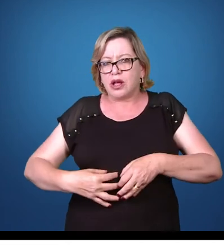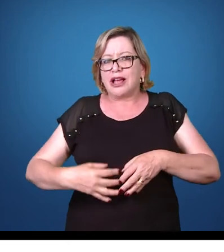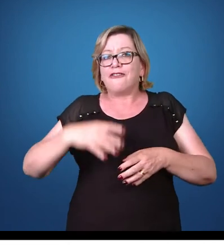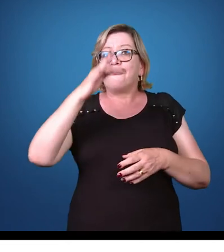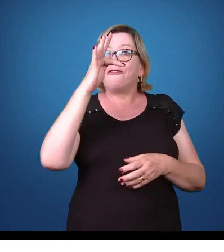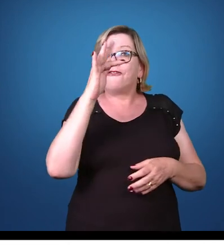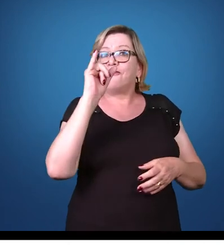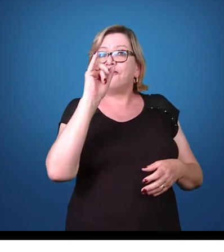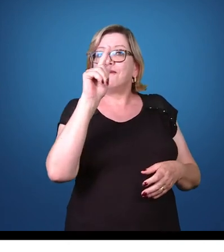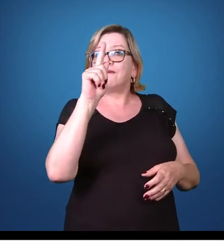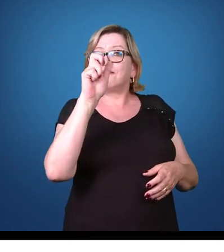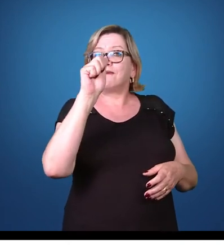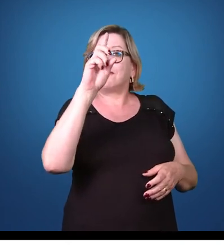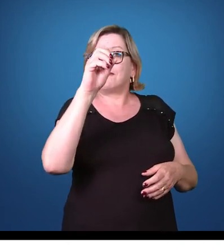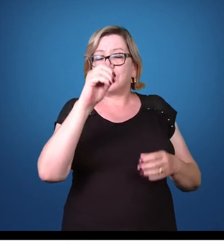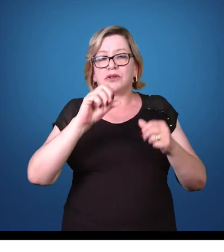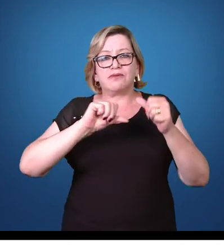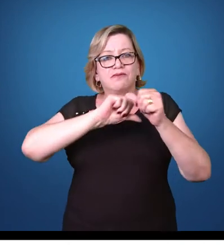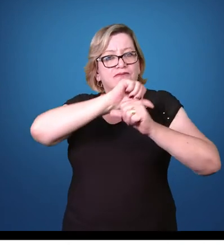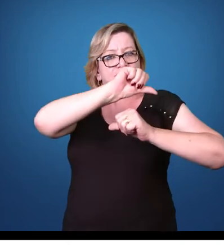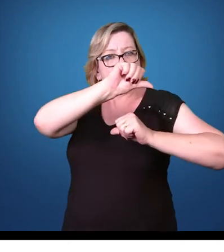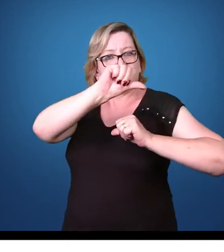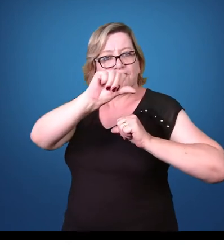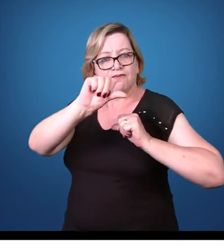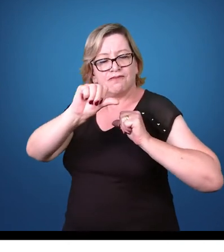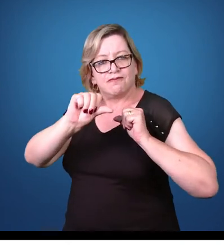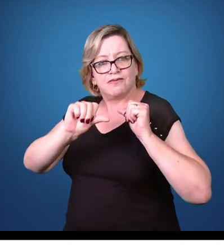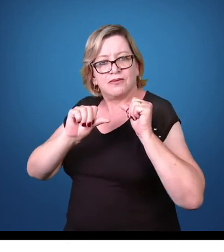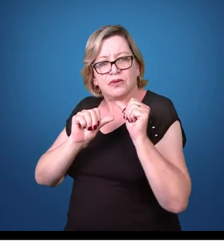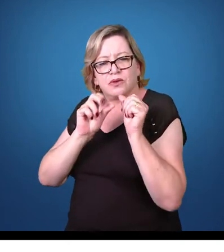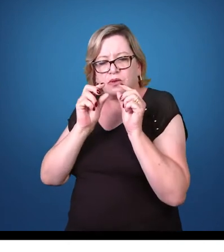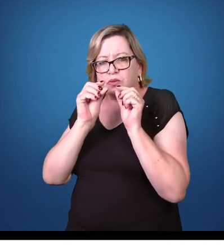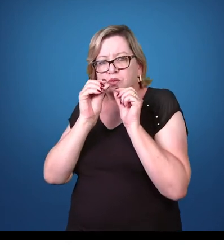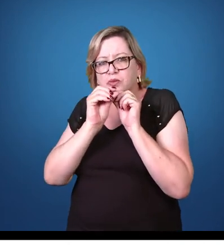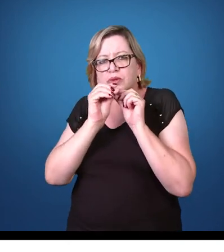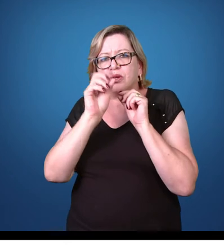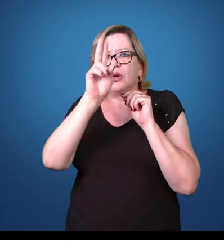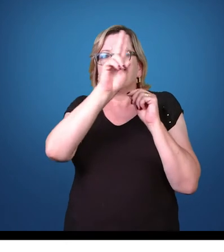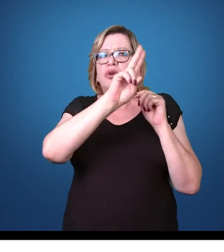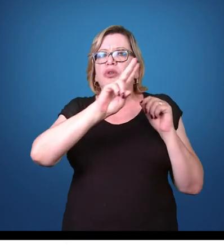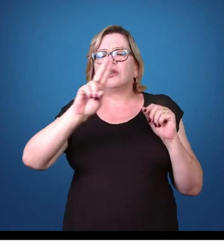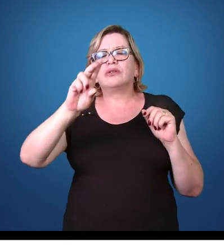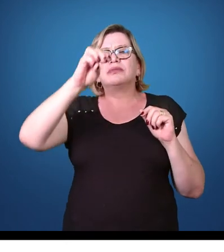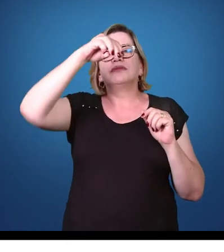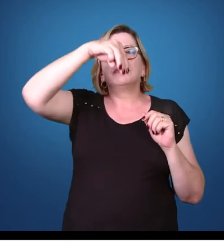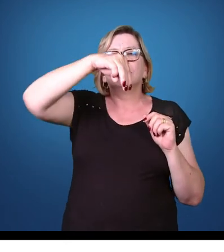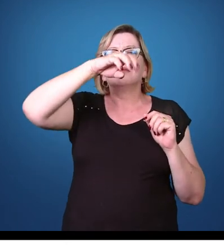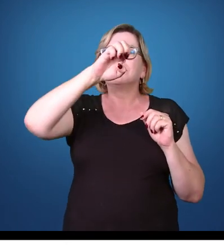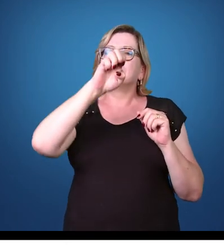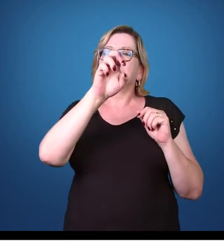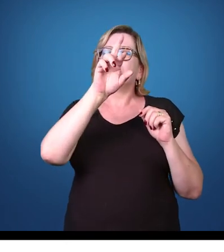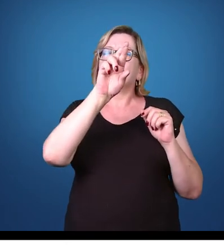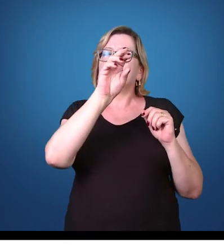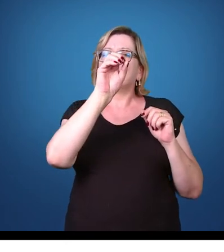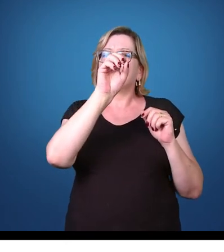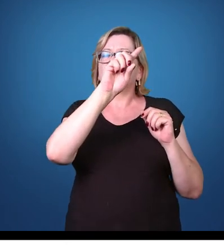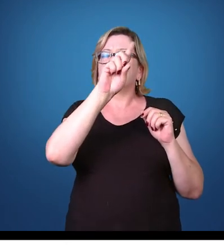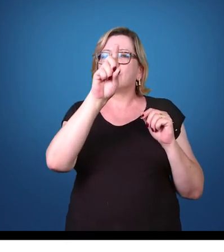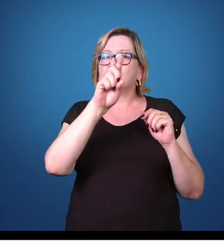e se transformam naquela forma pequena denominada merozoíto. Os